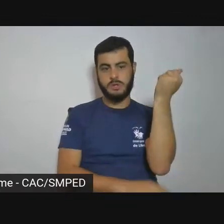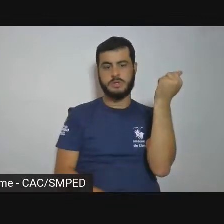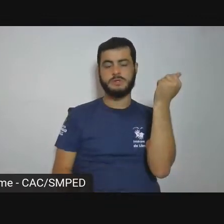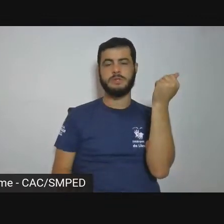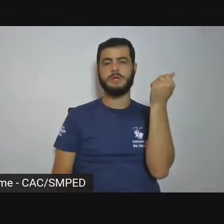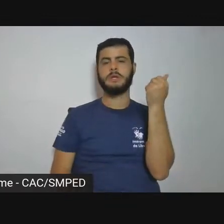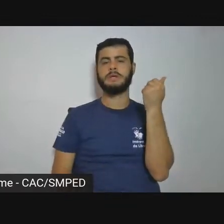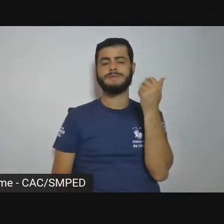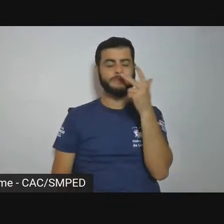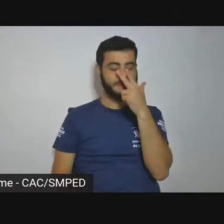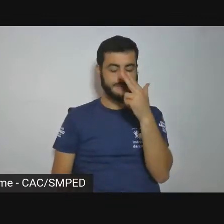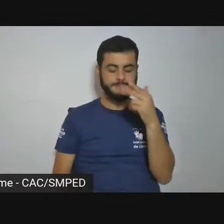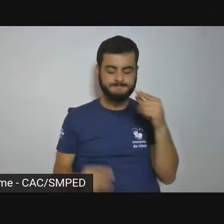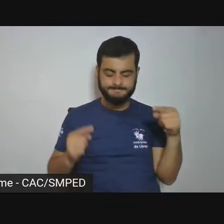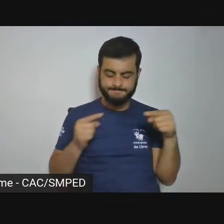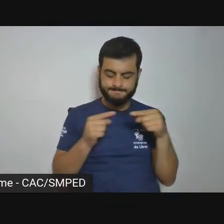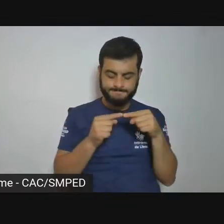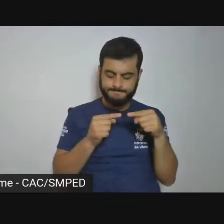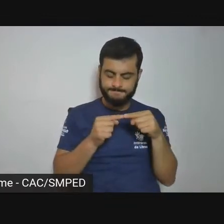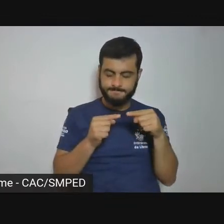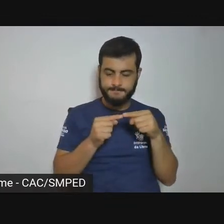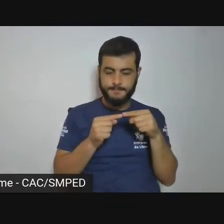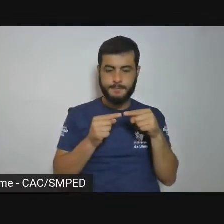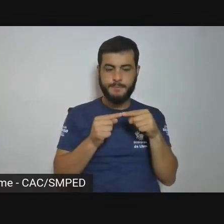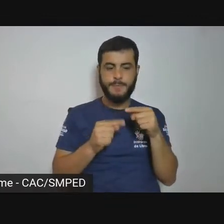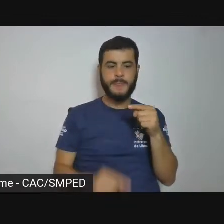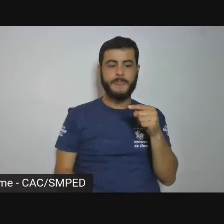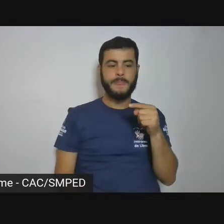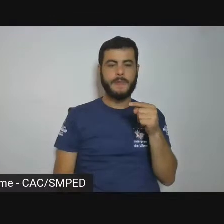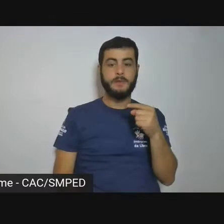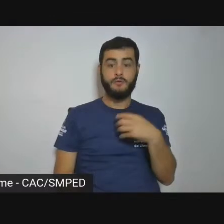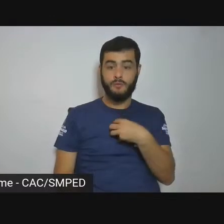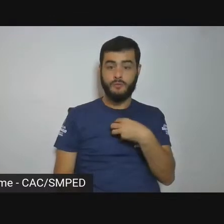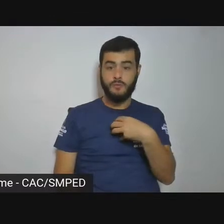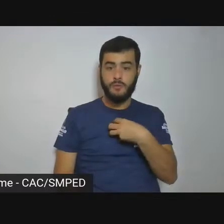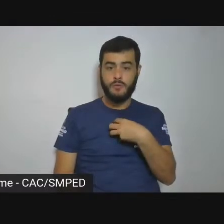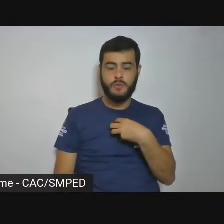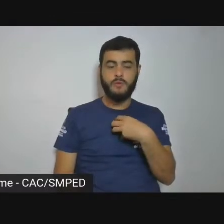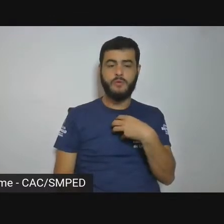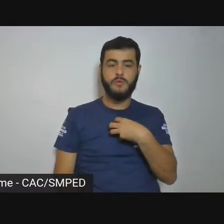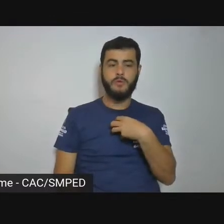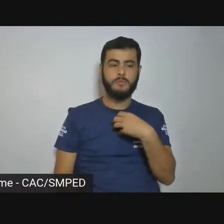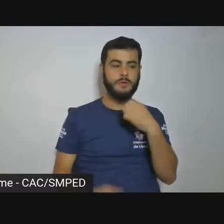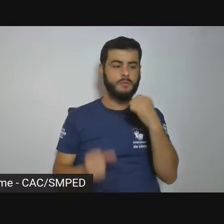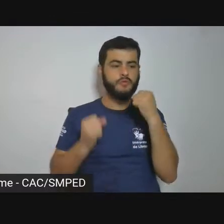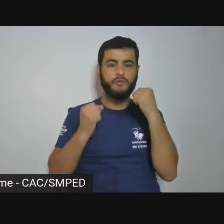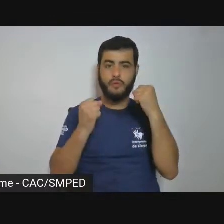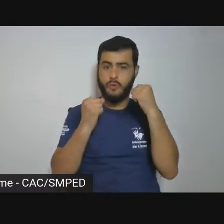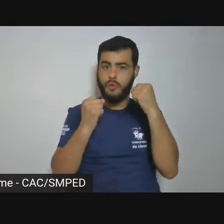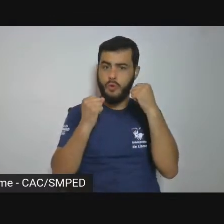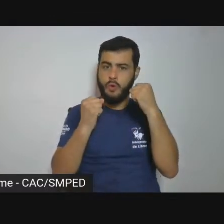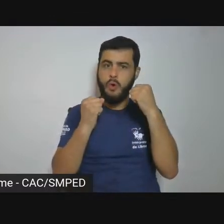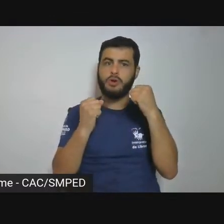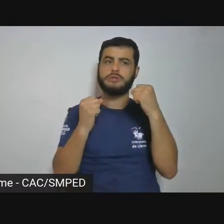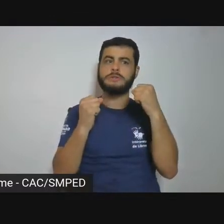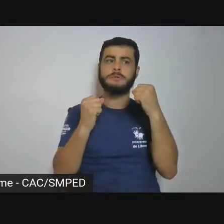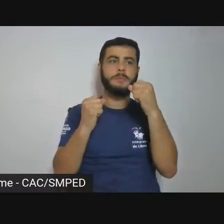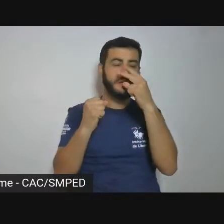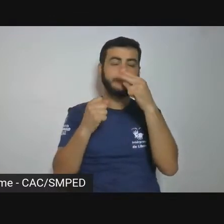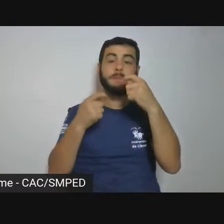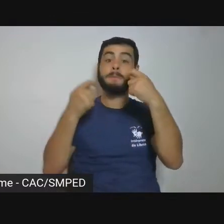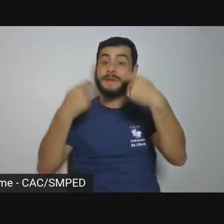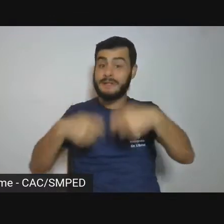existe uma potência ou uma necessidade de mostrar